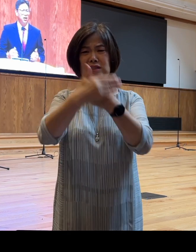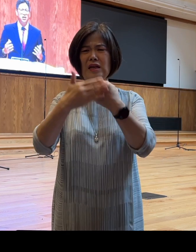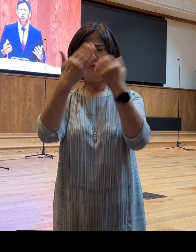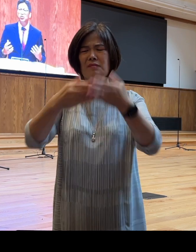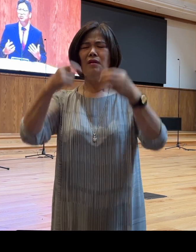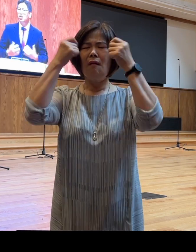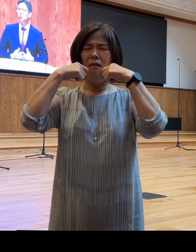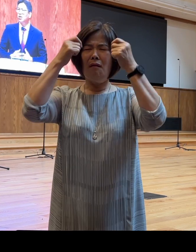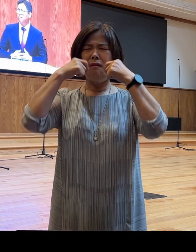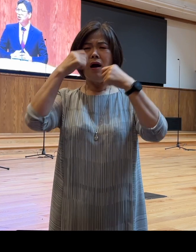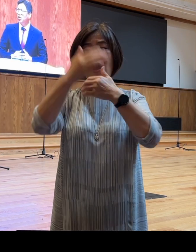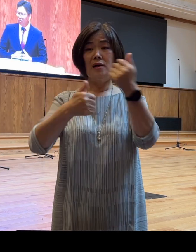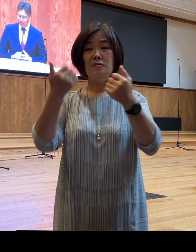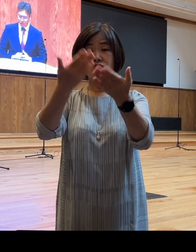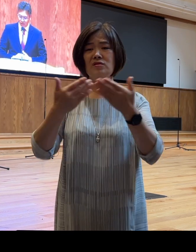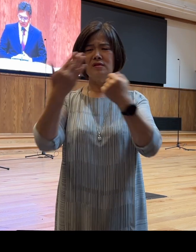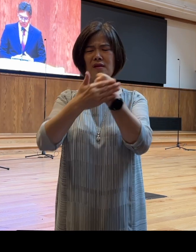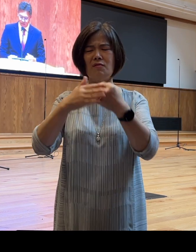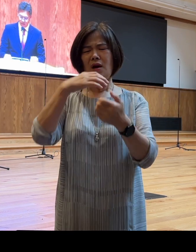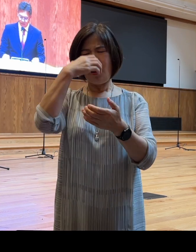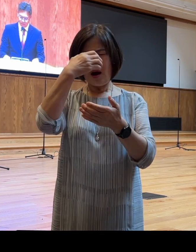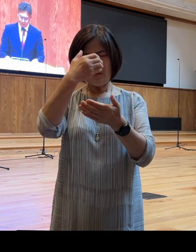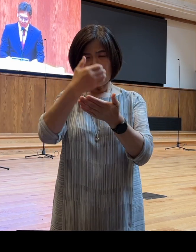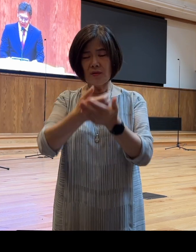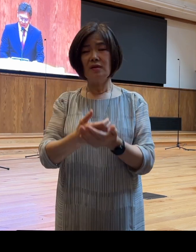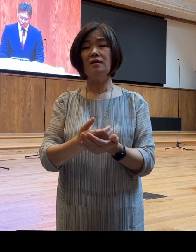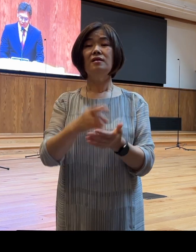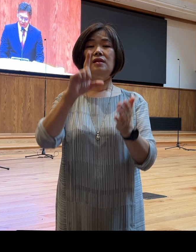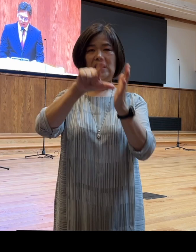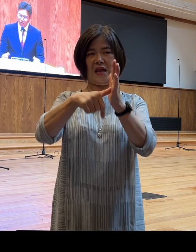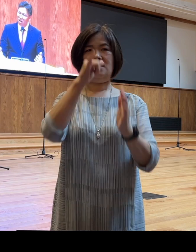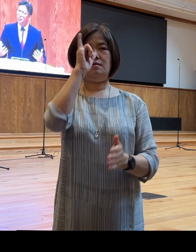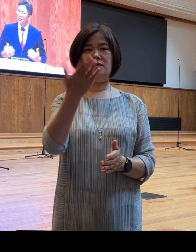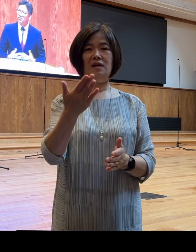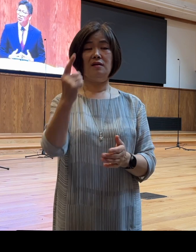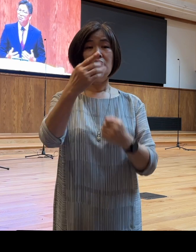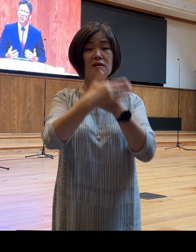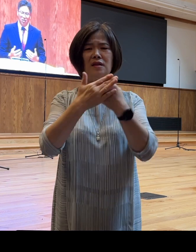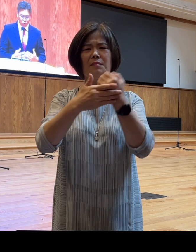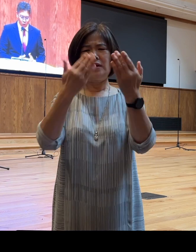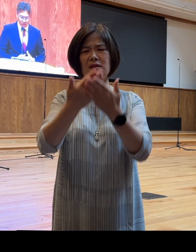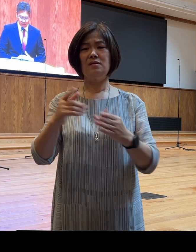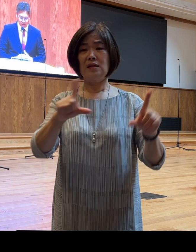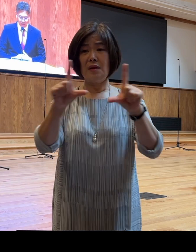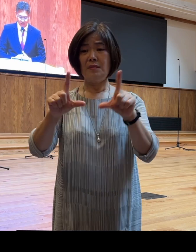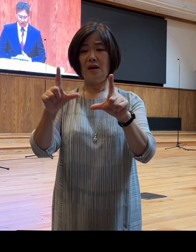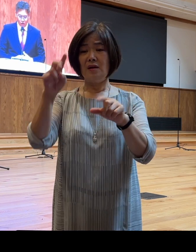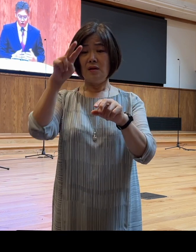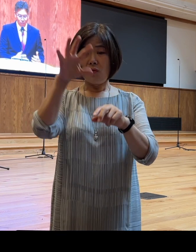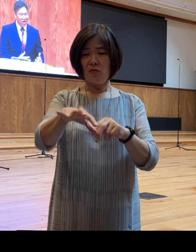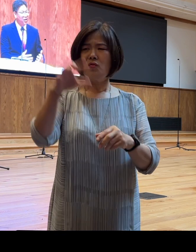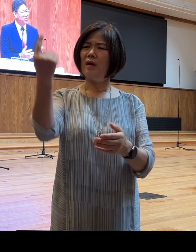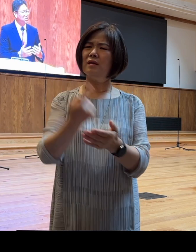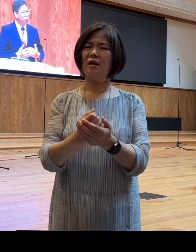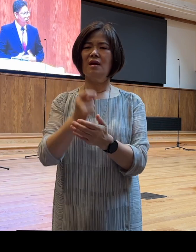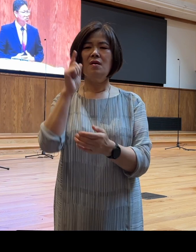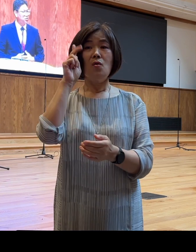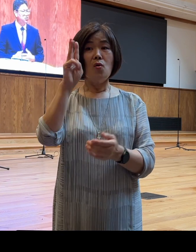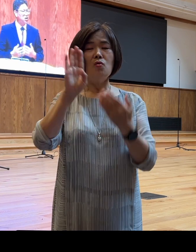주신 은혜로 감격했던 적이 있습니다 그리고 그 은혜를 받아서 삶의 자리에 돌아왔는데 얼마 가지 못해서 그 은혜가 모두